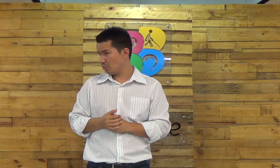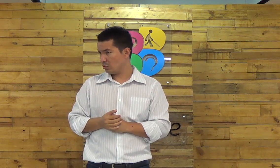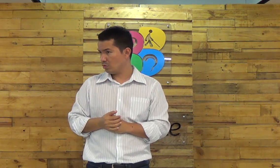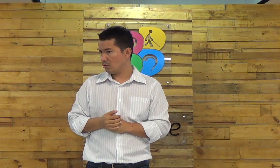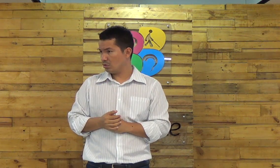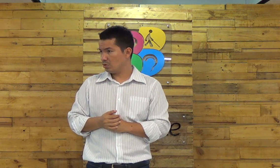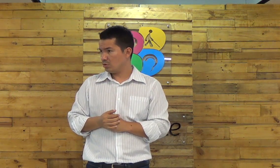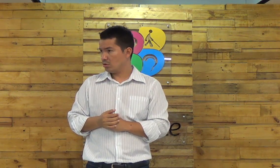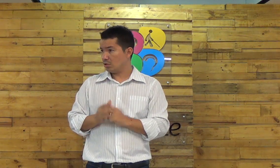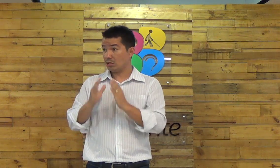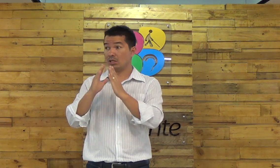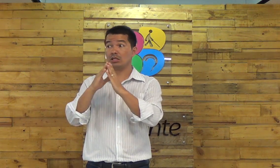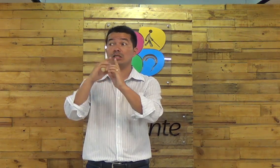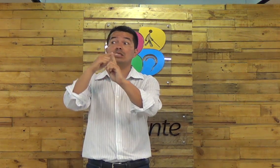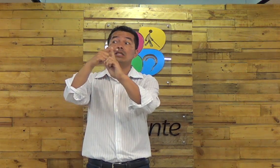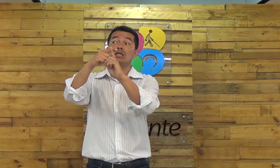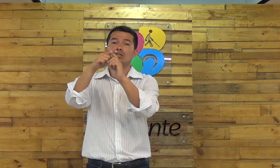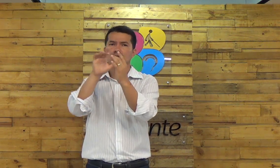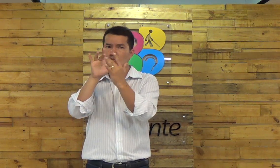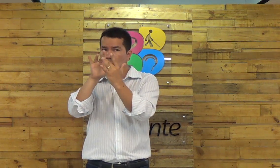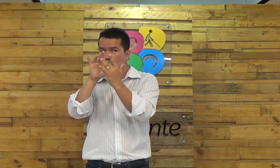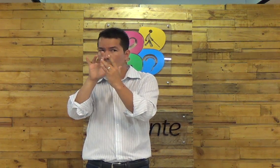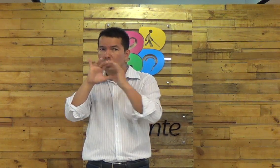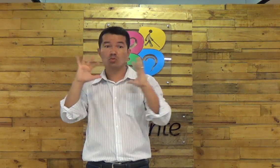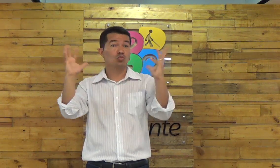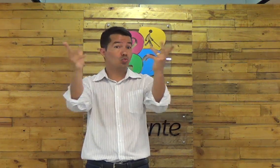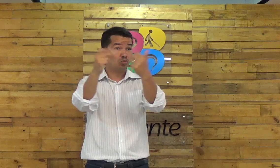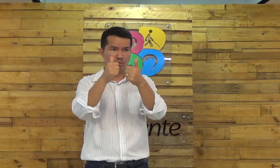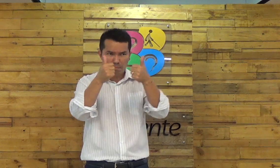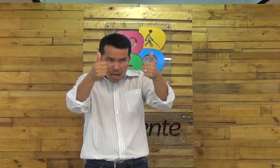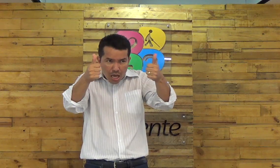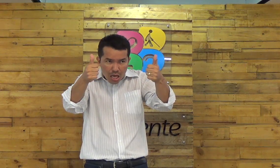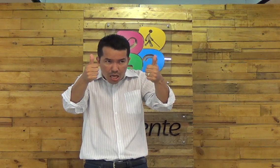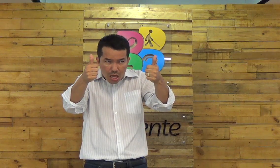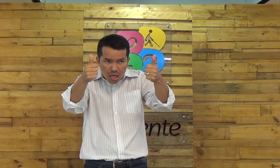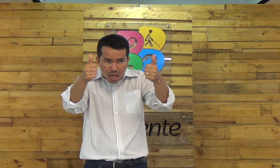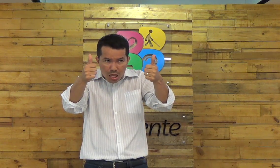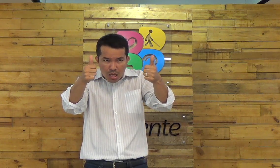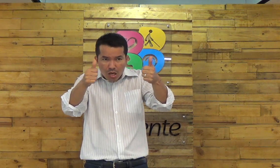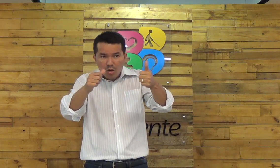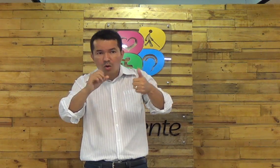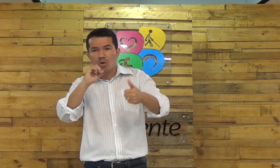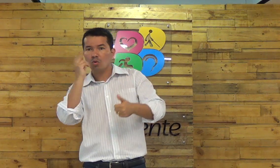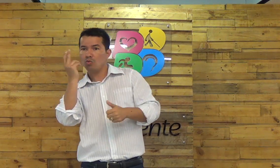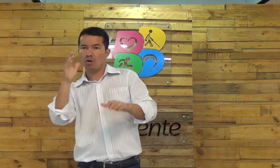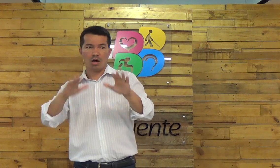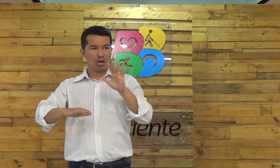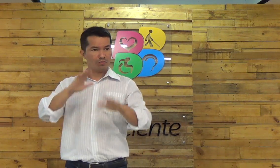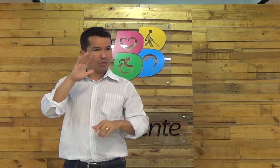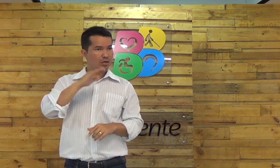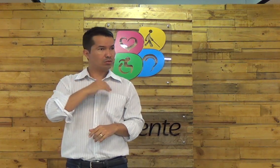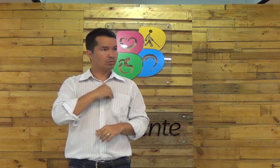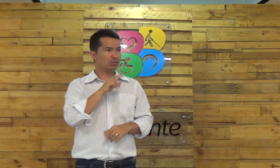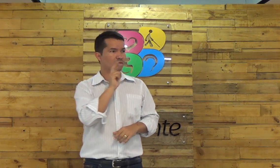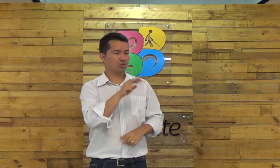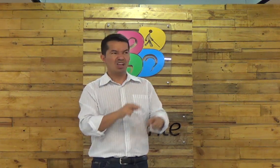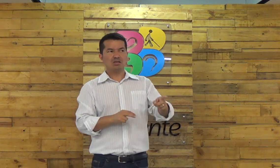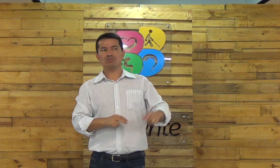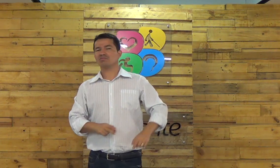contato com as pessoas da faculdade e na igreja você tem um bom relacionamento ou é só o